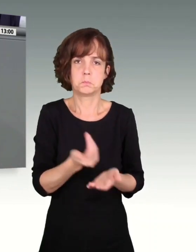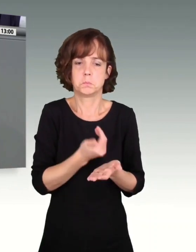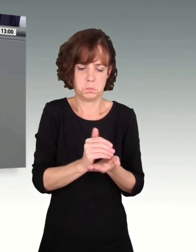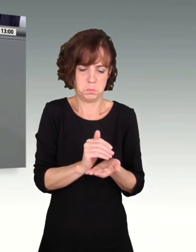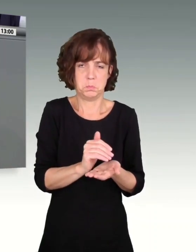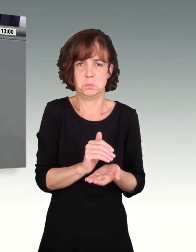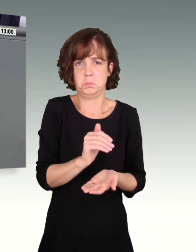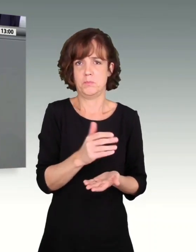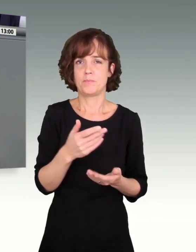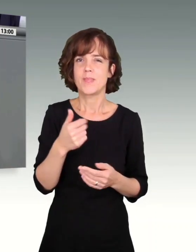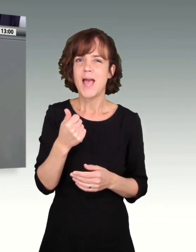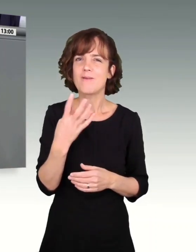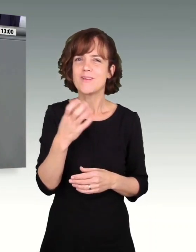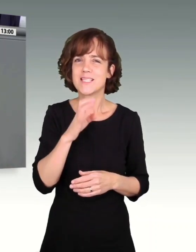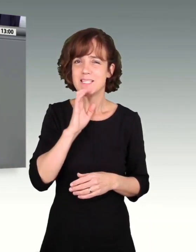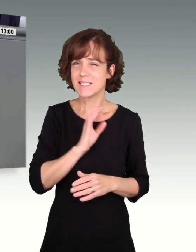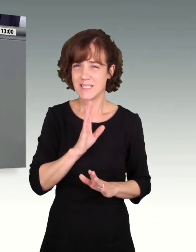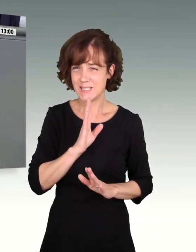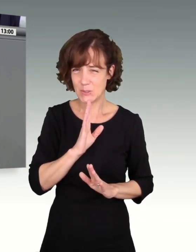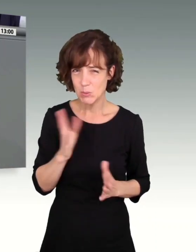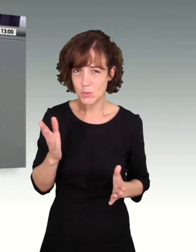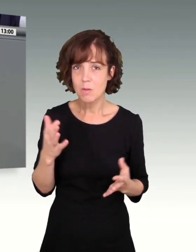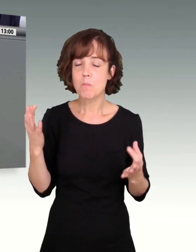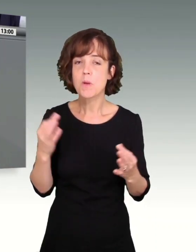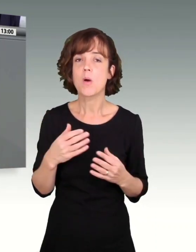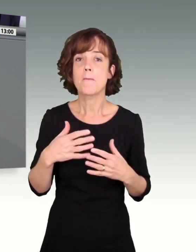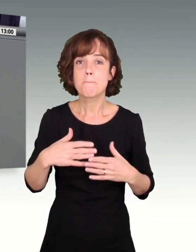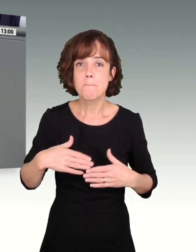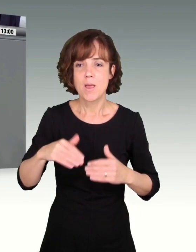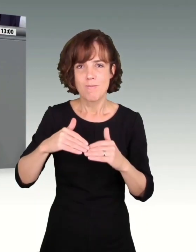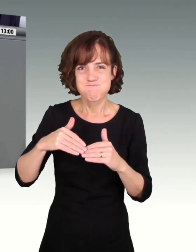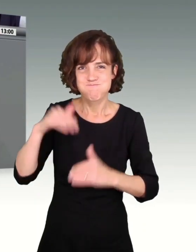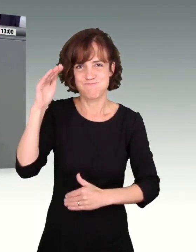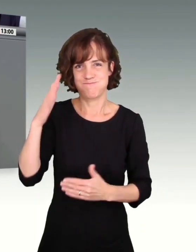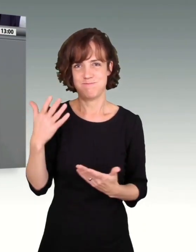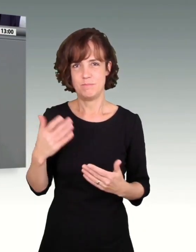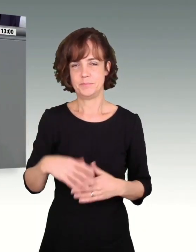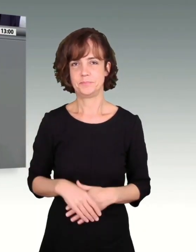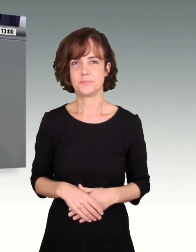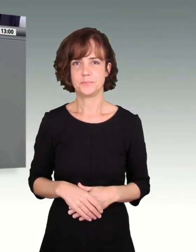reichen hinten und vorne nicht. Wir brauchen dringend eine deutliche Erhöhung des Mindestlohns.